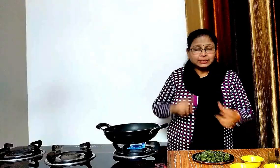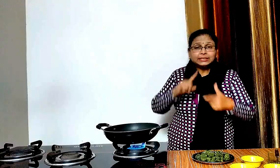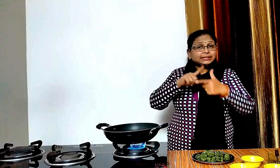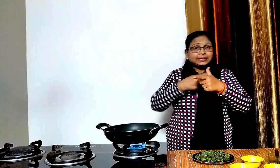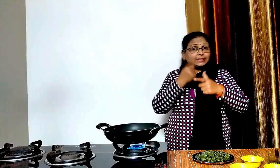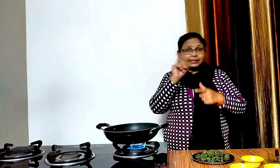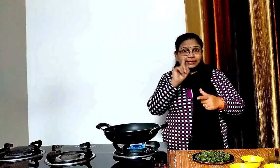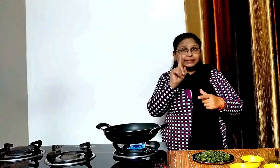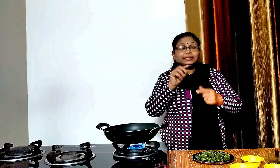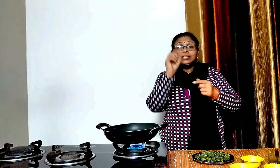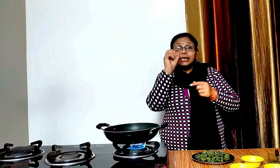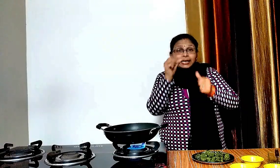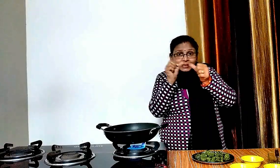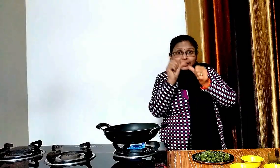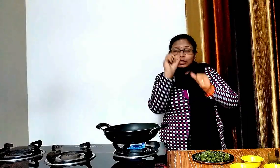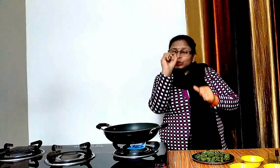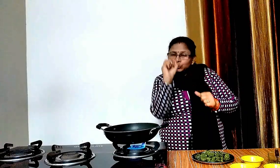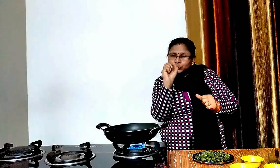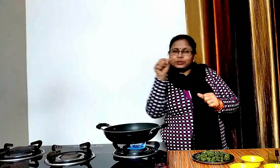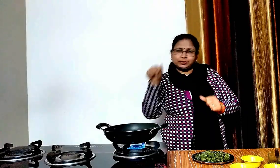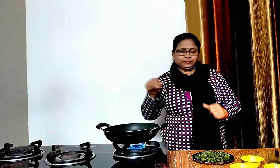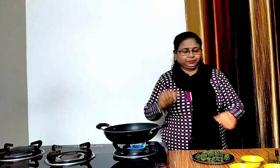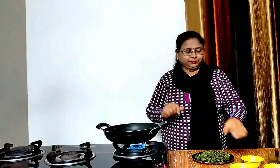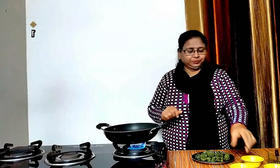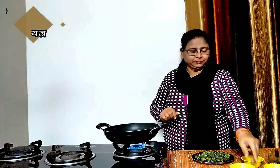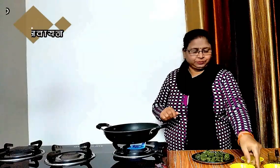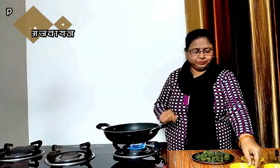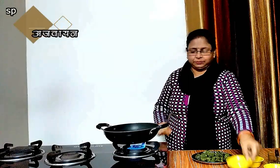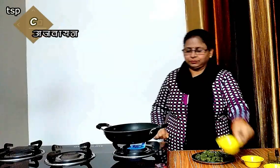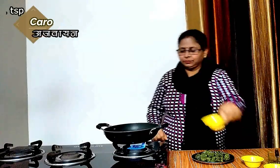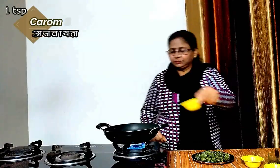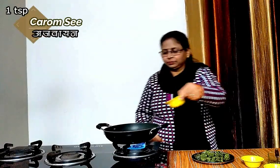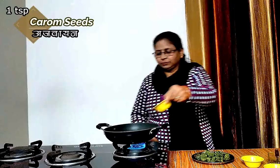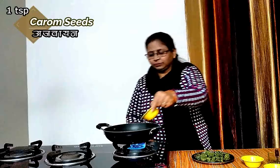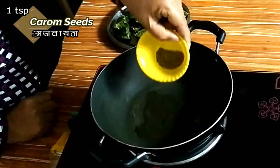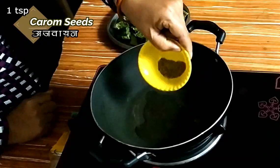अब इसमें एक चमच अजवाईन डालेंगे और हलका फ्राइ कर लेंगे